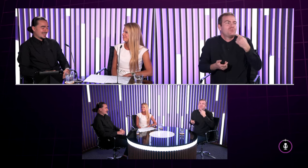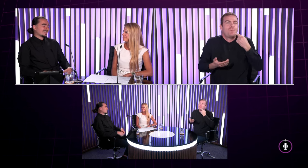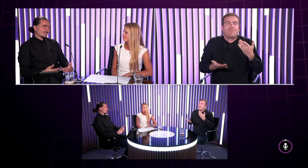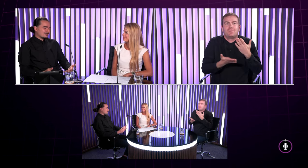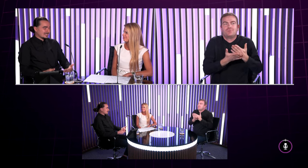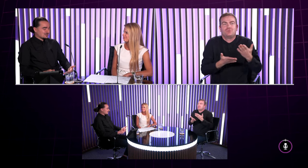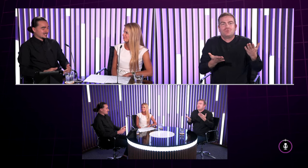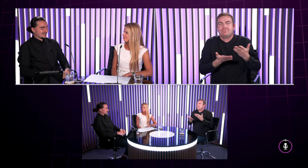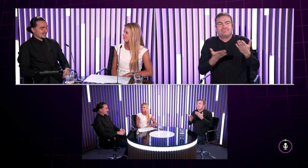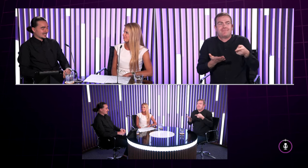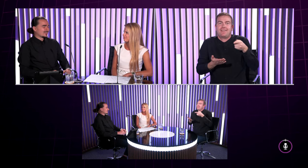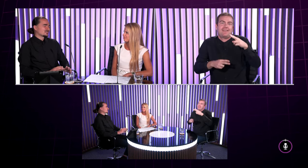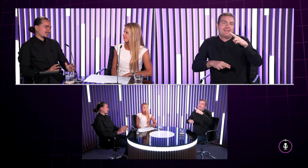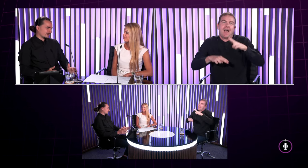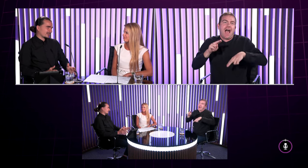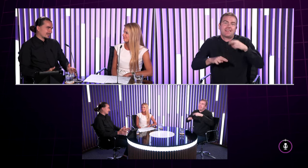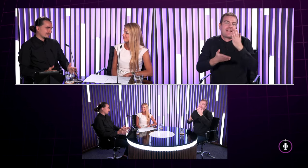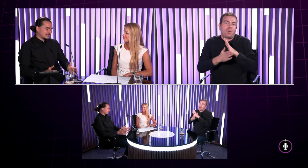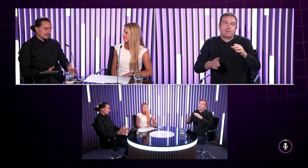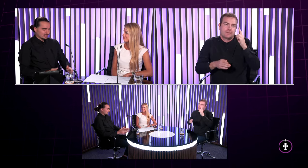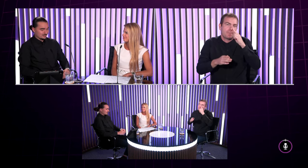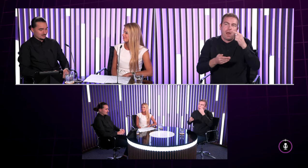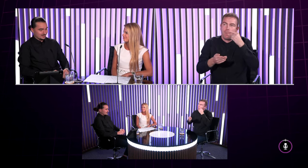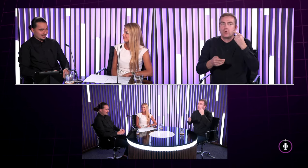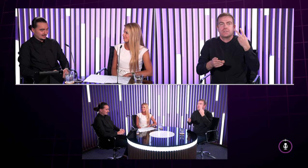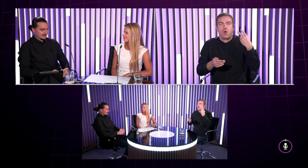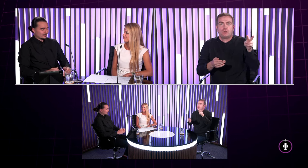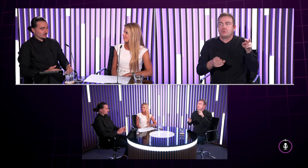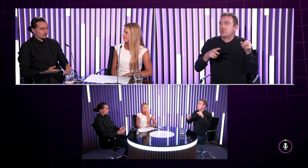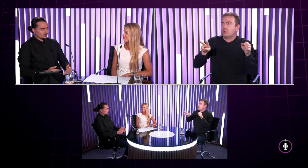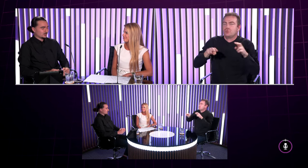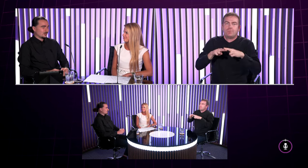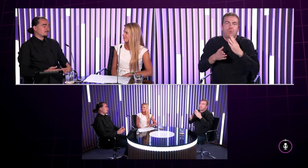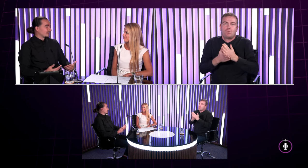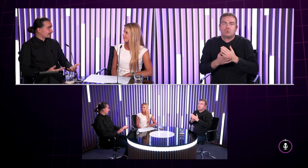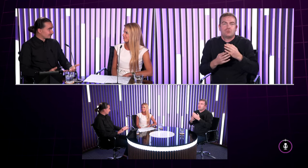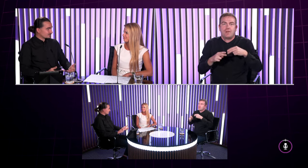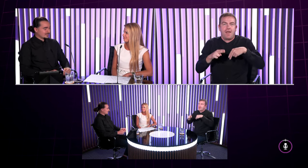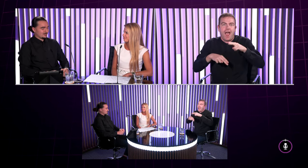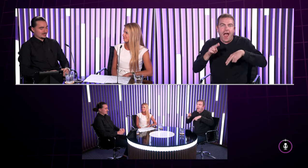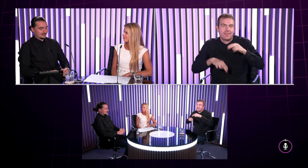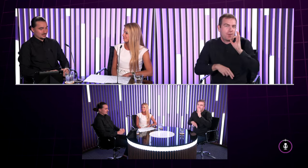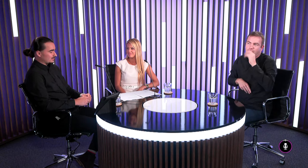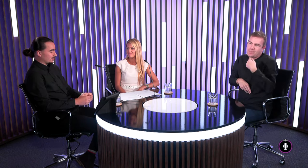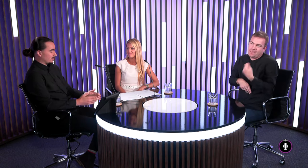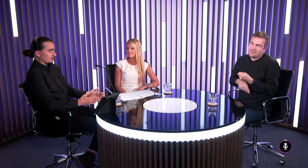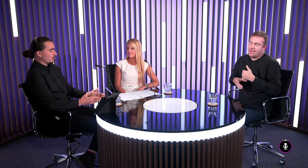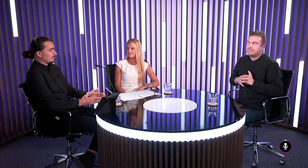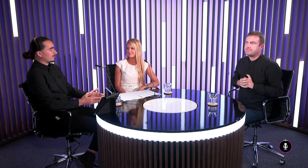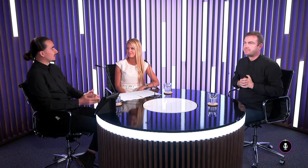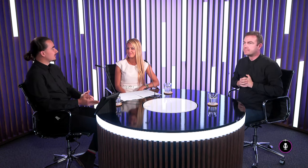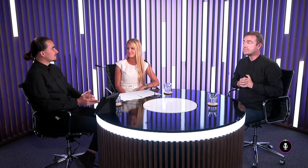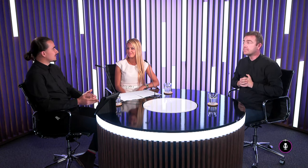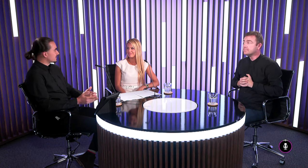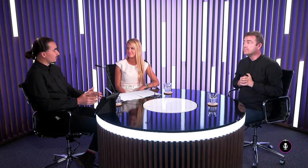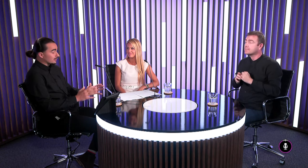chceli tak tam niekedy končia tie naše hádky akože nie je to veľakrát priznám sa keď by som ja vyhral takúto nejakú diskusiu ale teda toto zvykne byť tým aspektom alebo